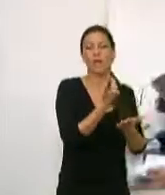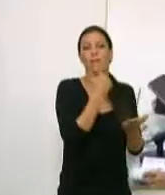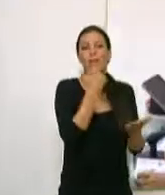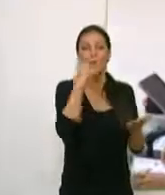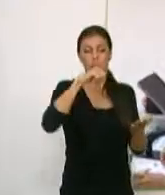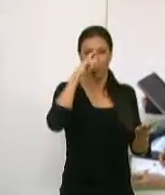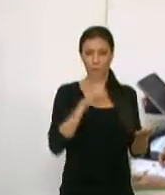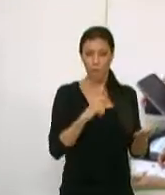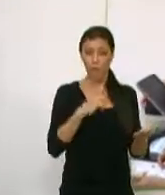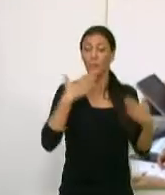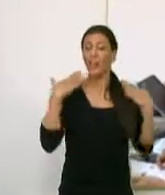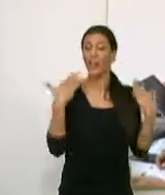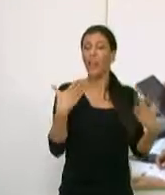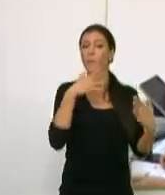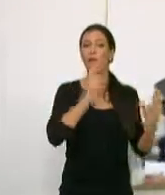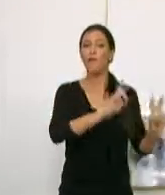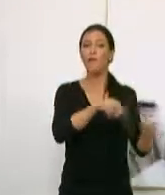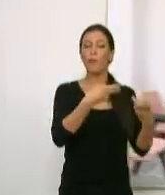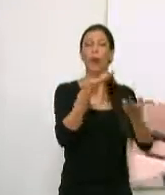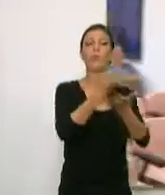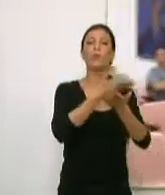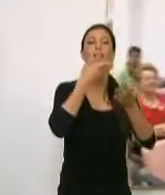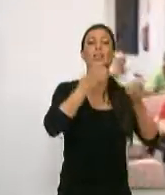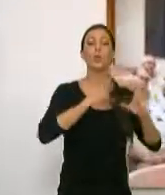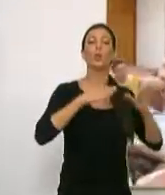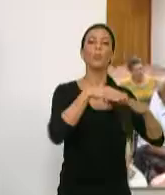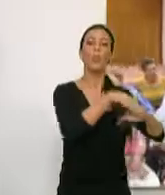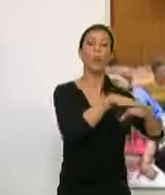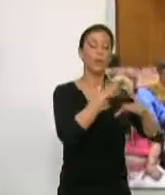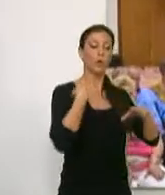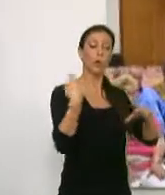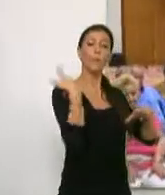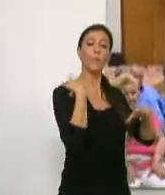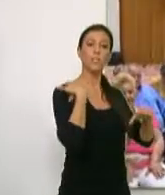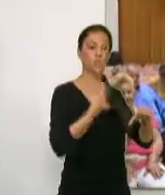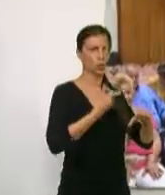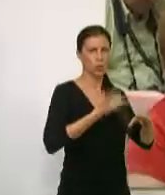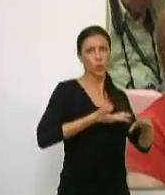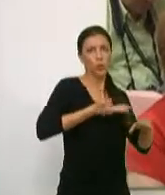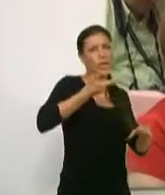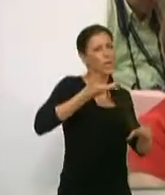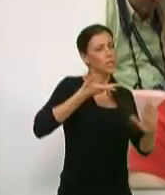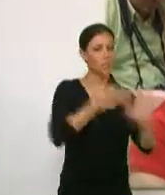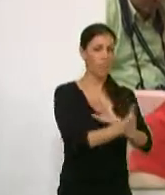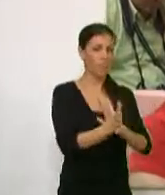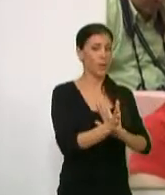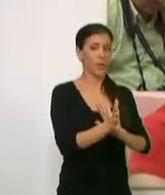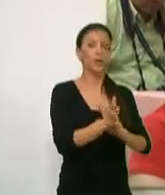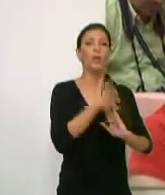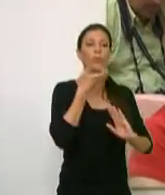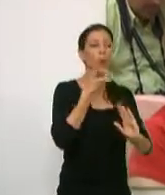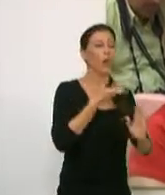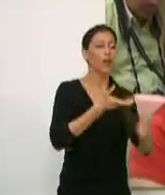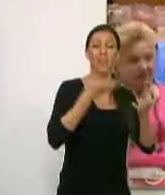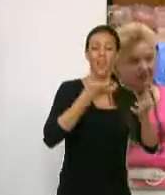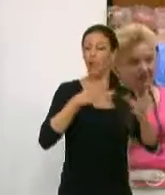adquisitivo este año. Gracias a la reforma propuesta por parte del gobierno la pensión subirá siempre y será posible